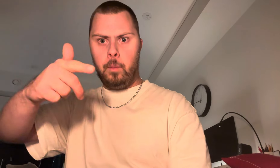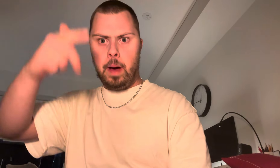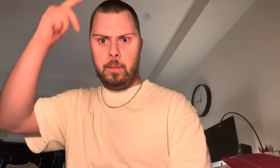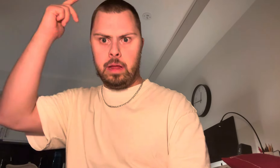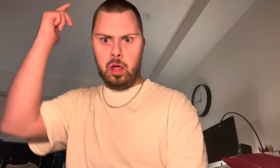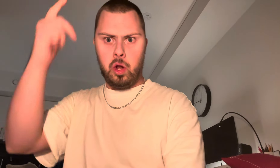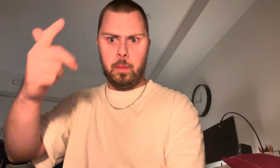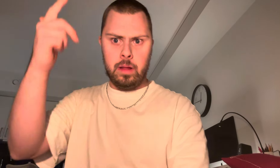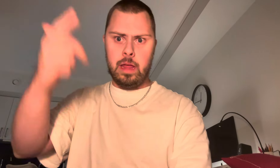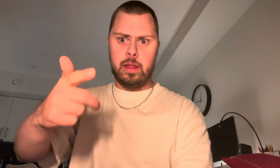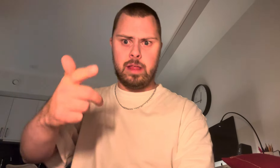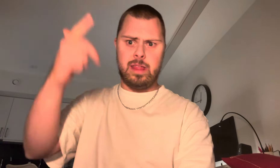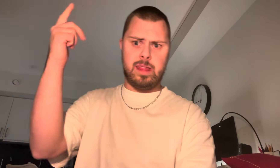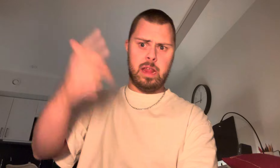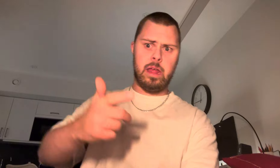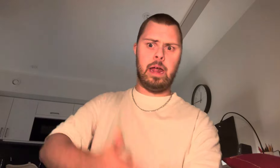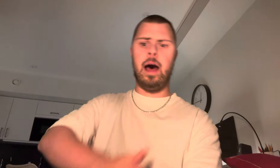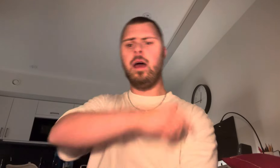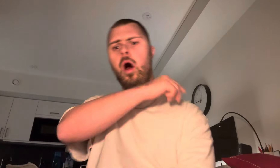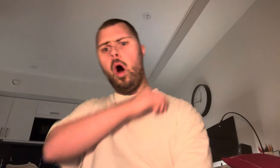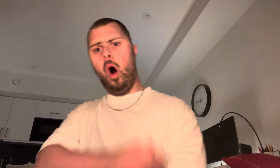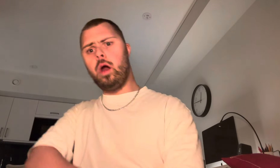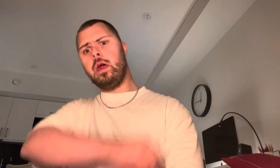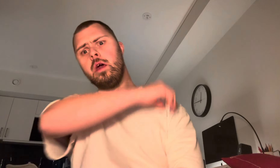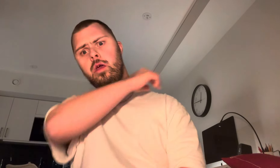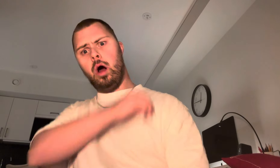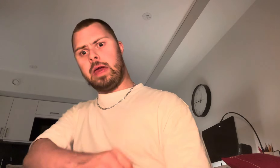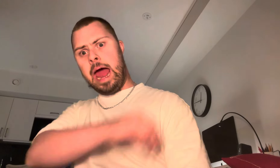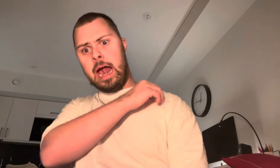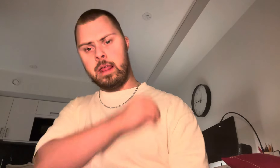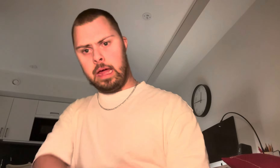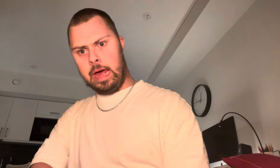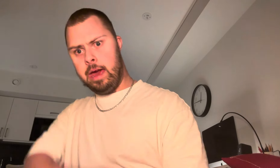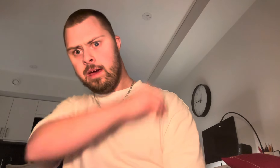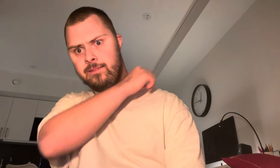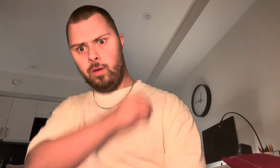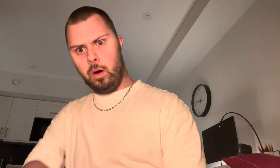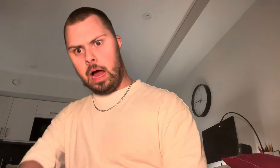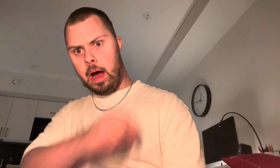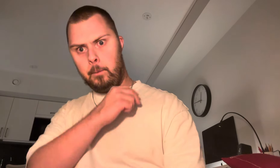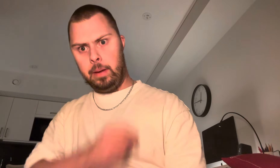uppen. Jag älskar dig att börja med